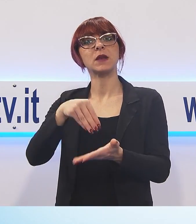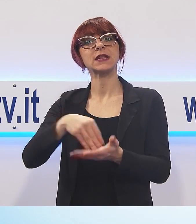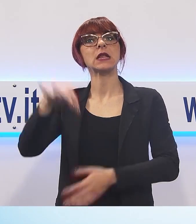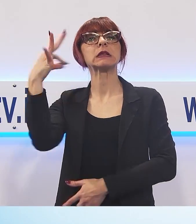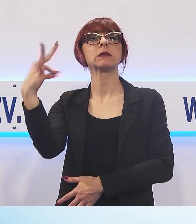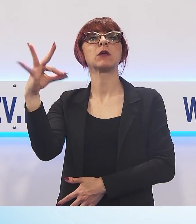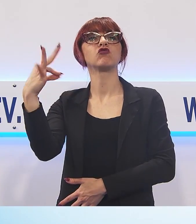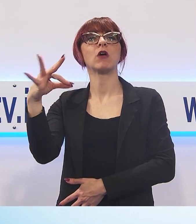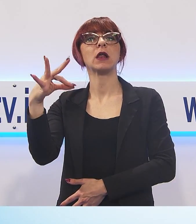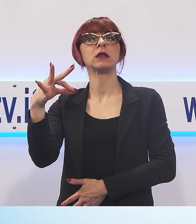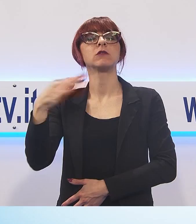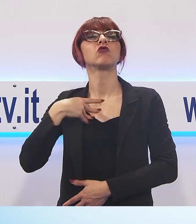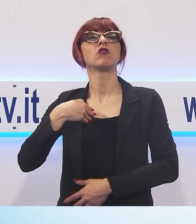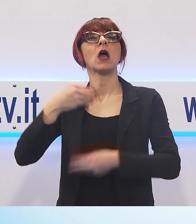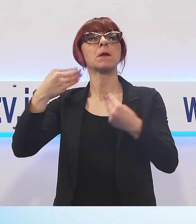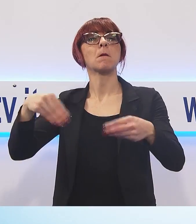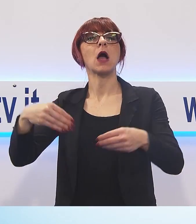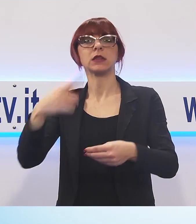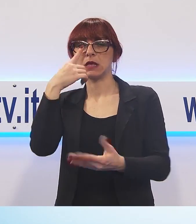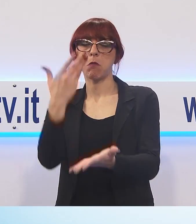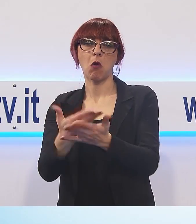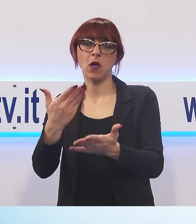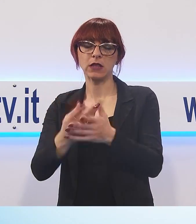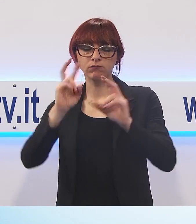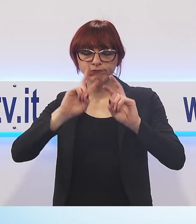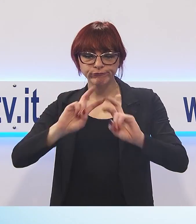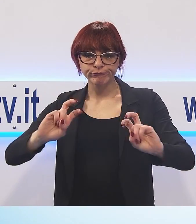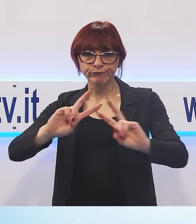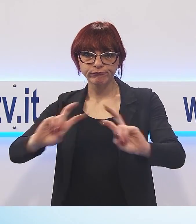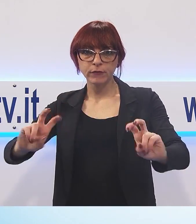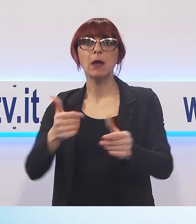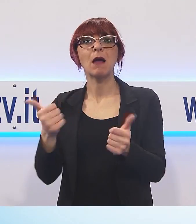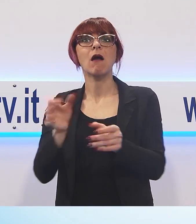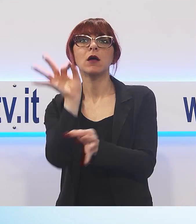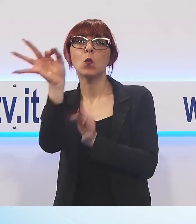'attrezzatura idonea per poter portare in fondo un interdiagnostico e terapeutico.